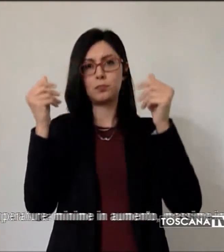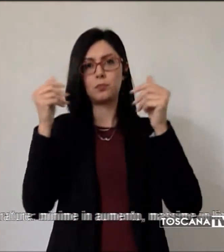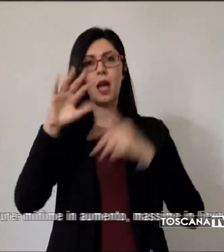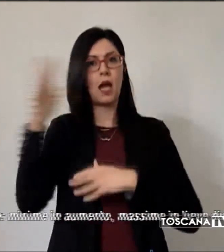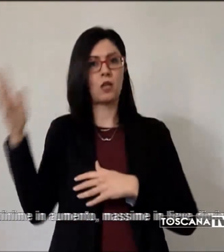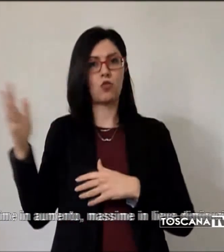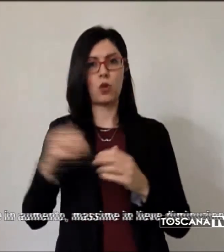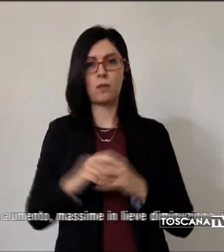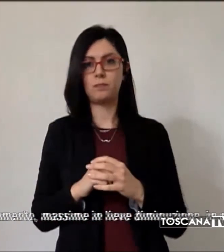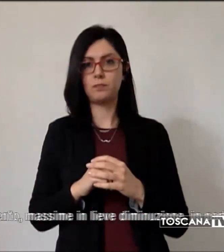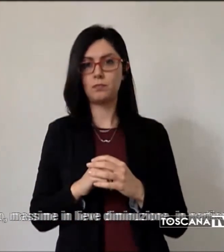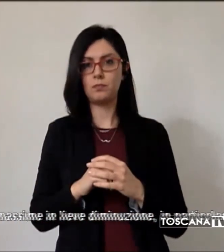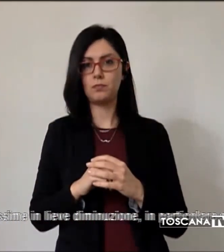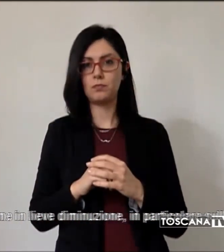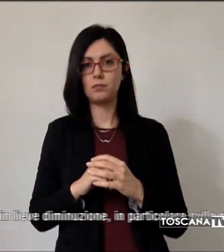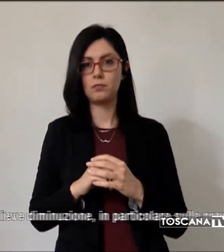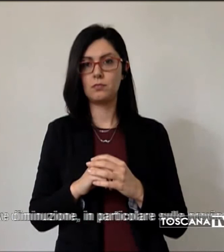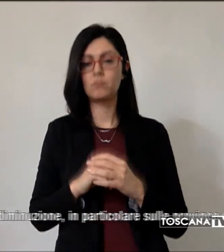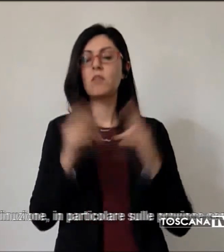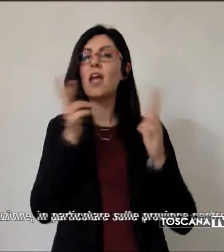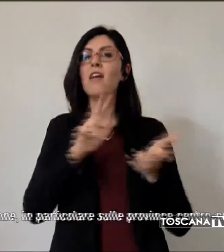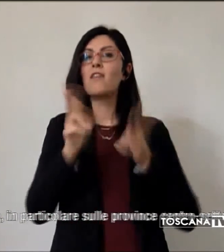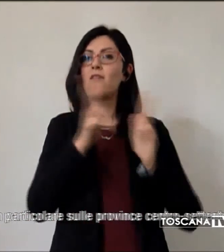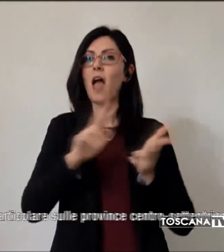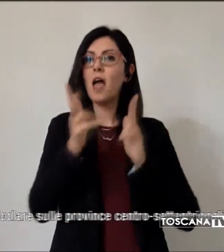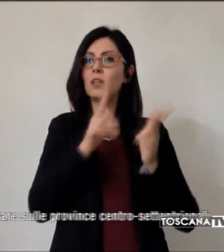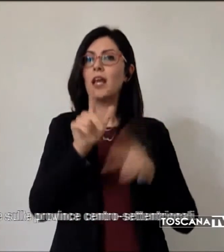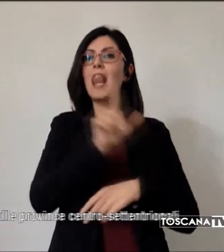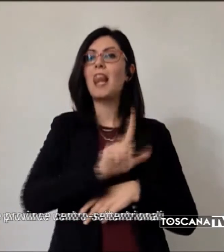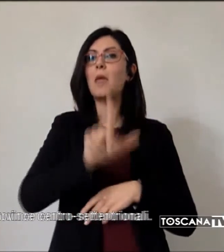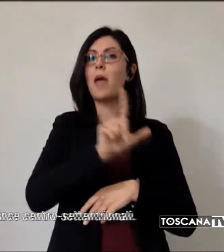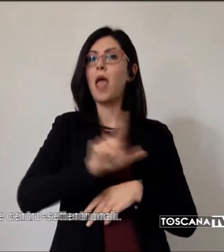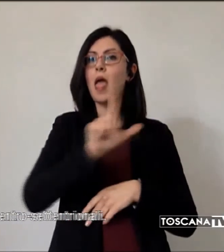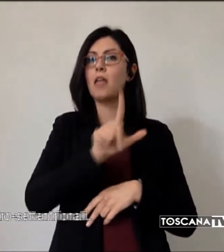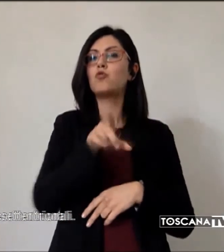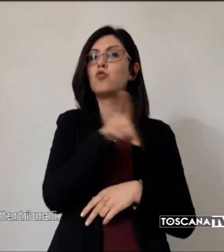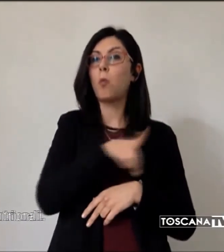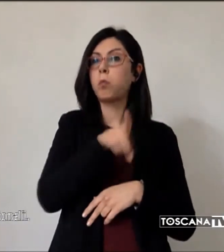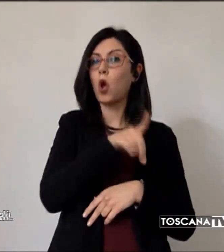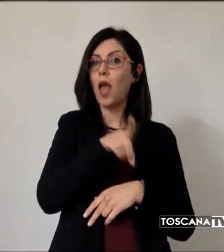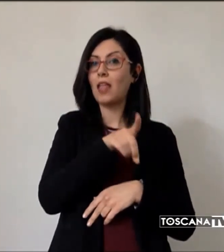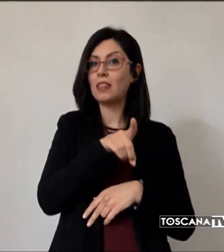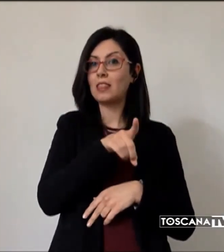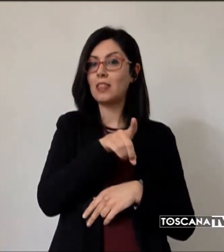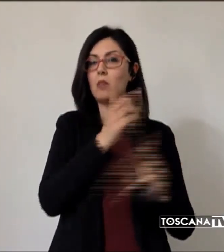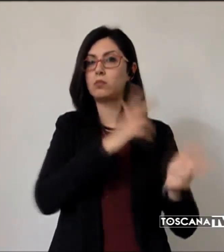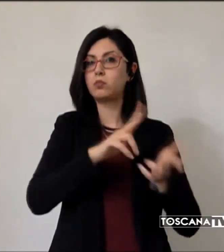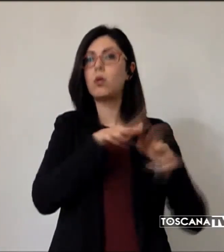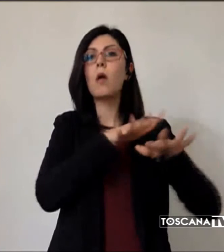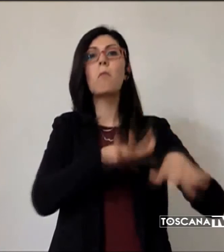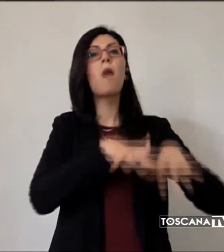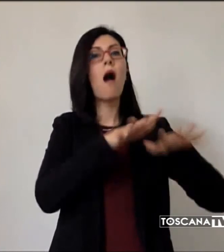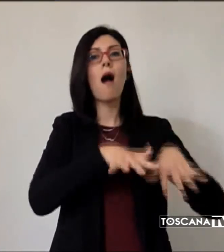Venti moderati o forti di libeccio ponente, mari molto mossi fino ad